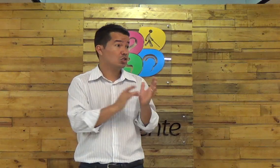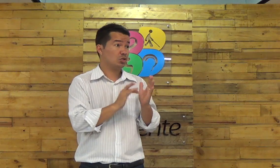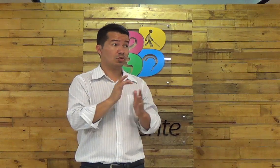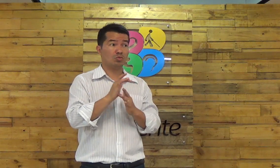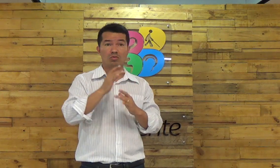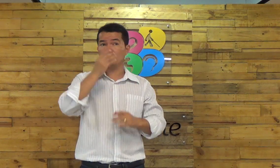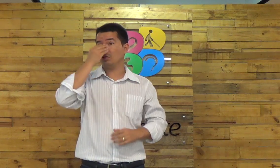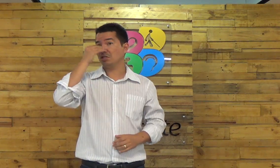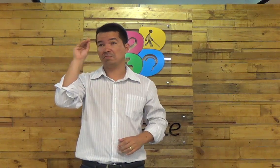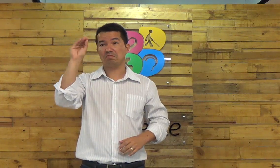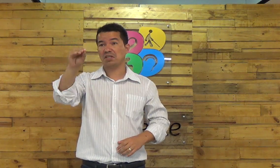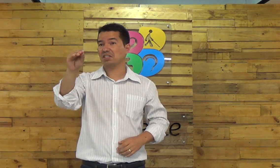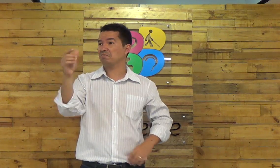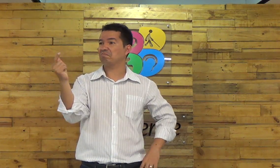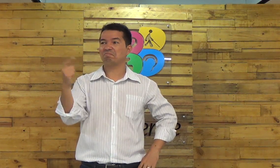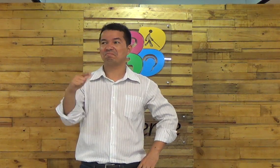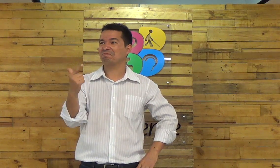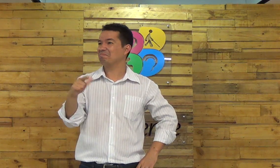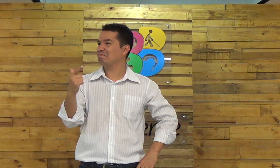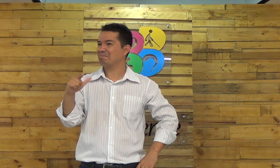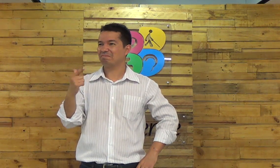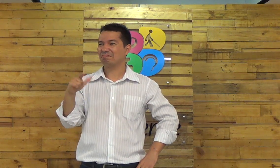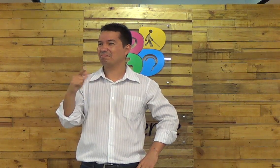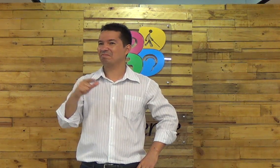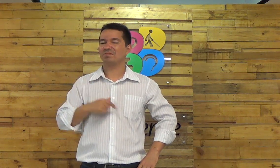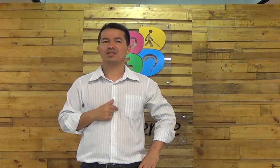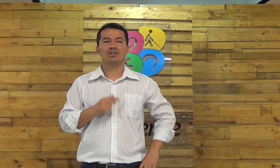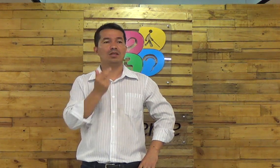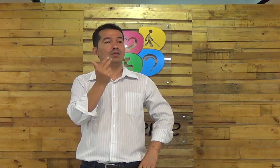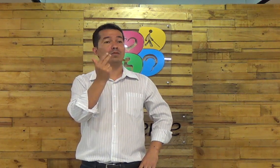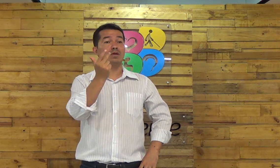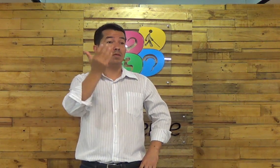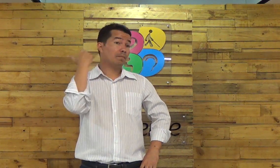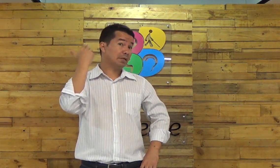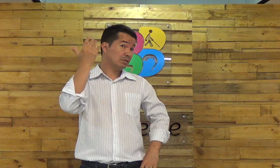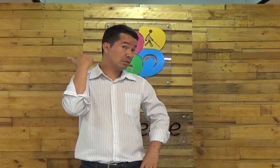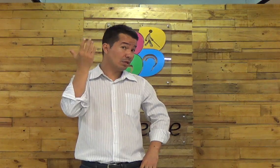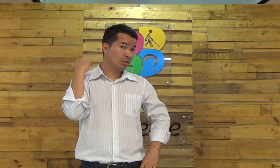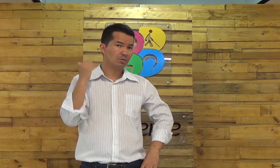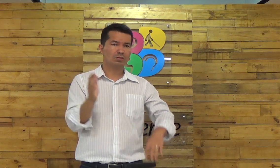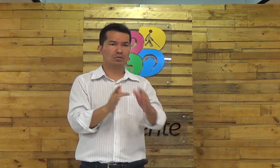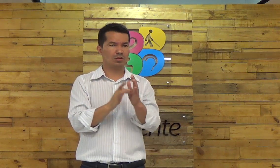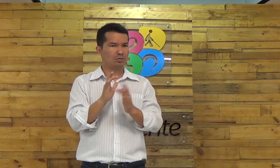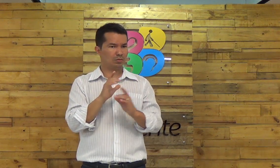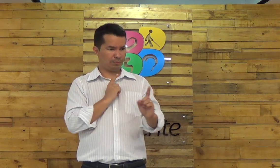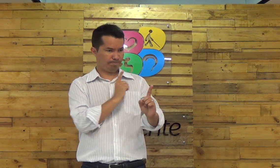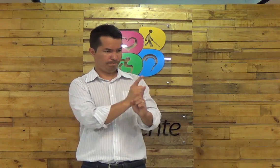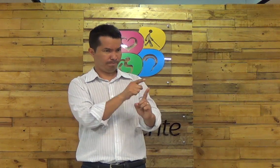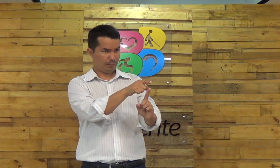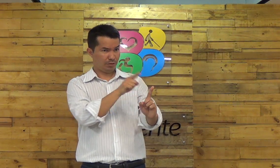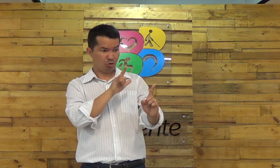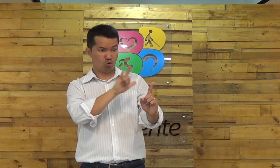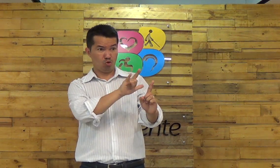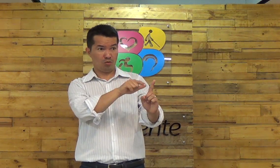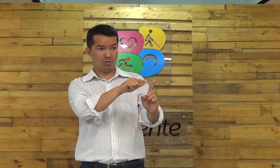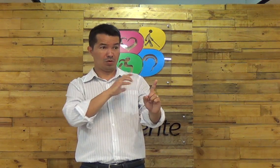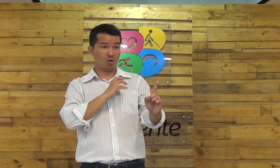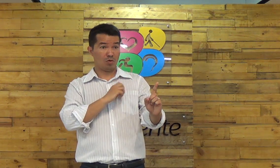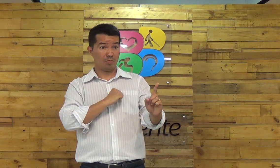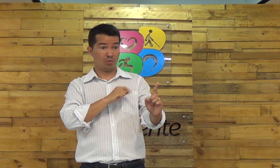hoje Jesus não te despreza isso não acontece assim como lá atrás Jesus encontrou aquele moço